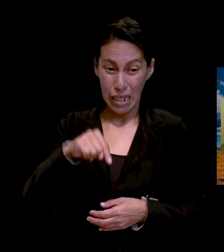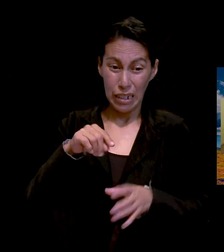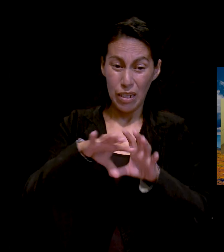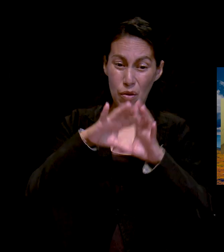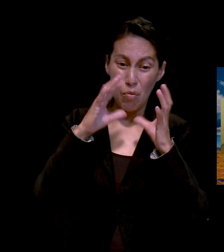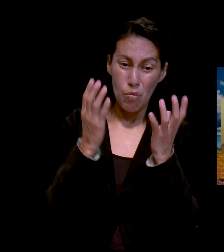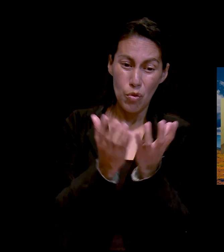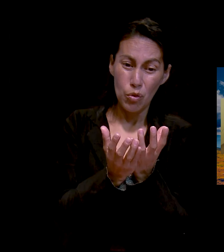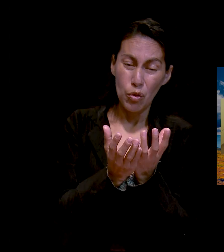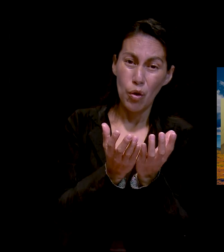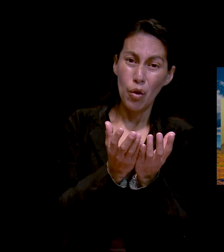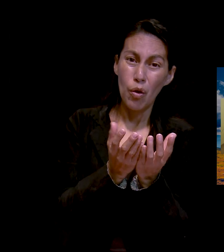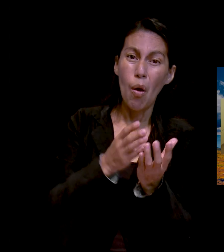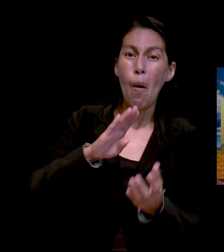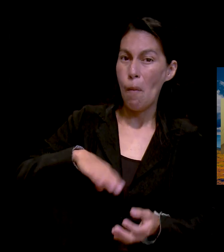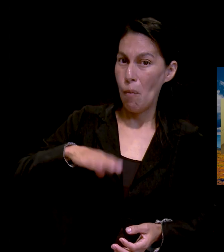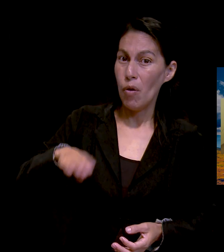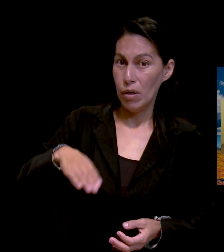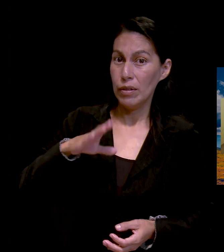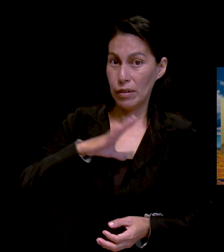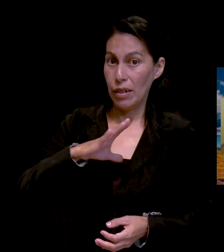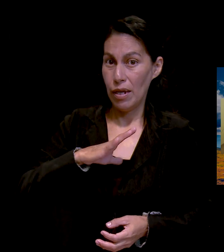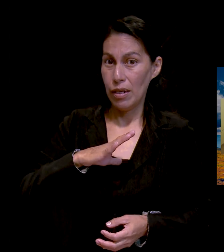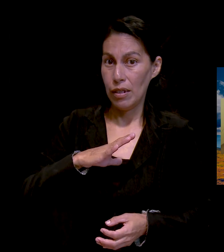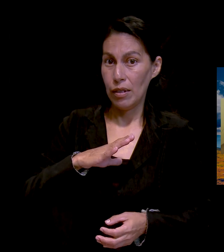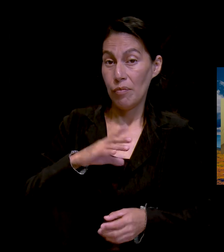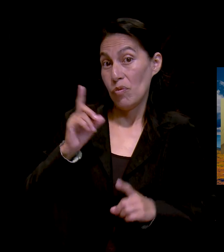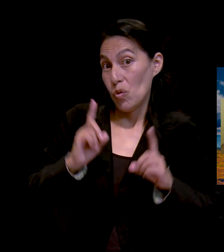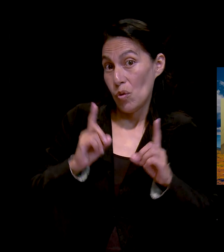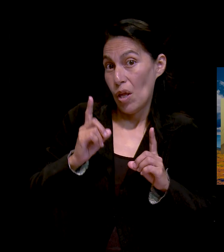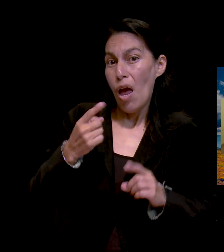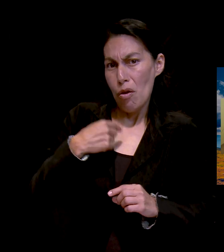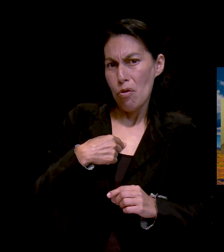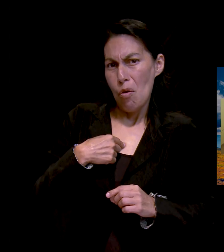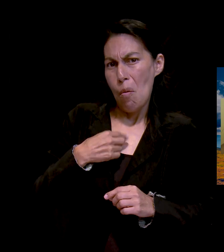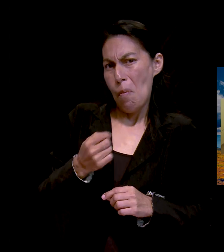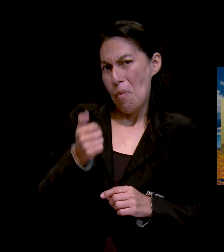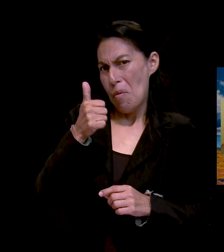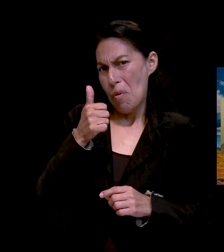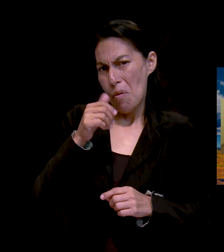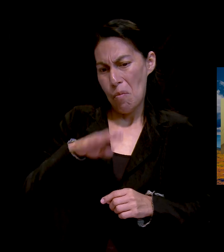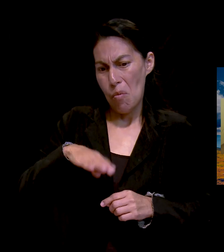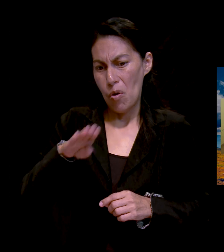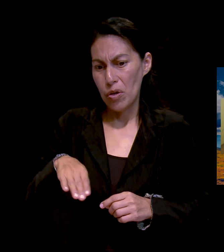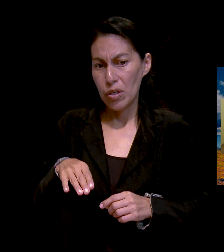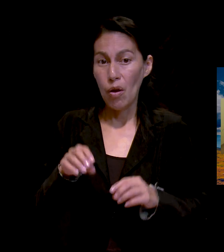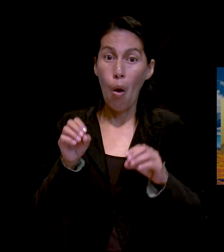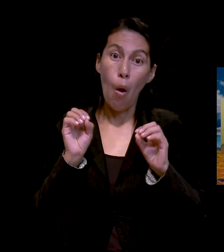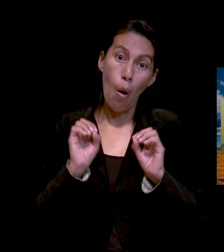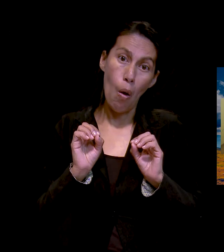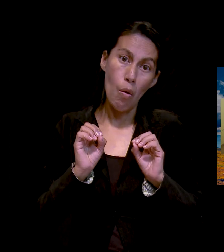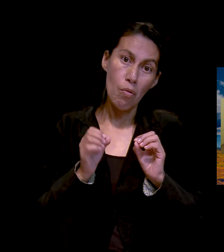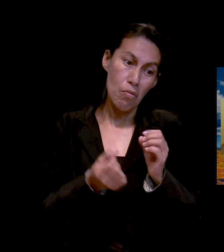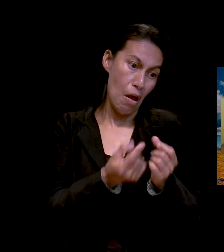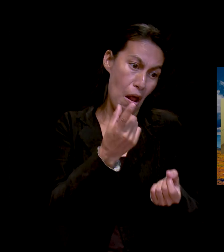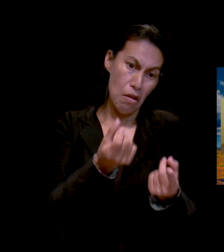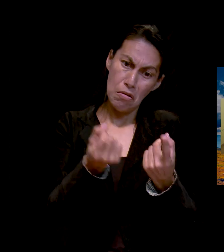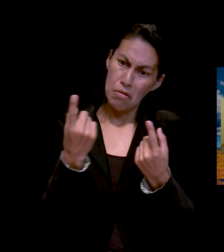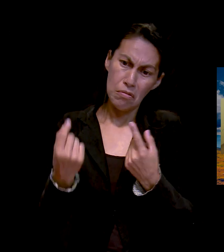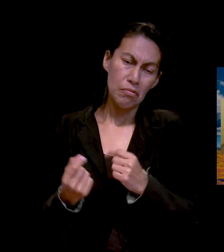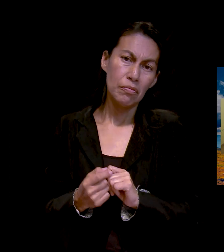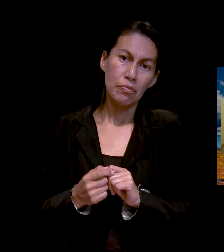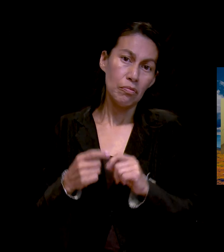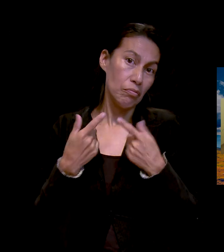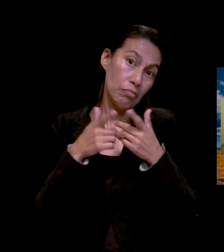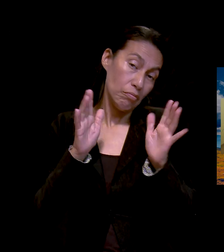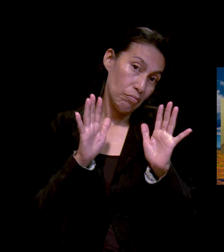enferma, dijo, y yo me puedo morir primero. O puede ser cualquiera de ustedes, o su papá, o su... Porque la